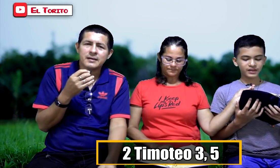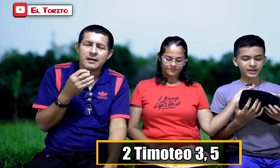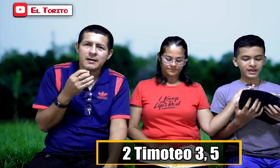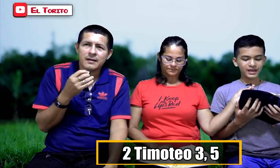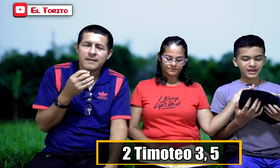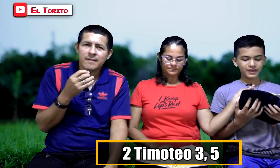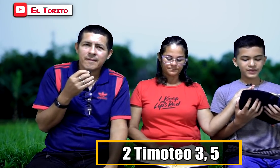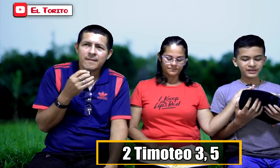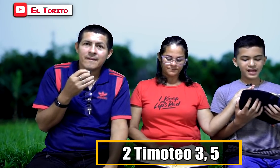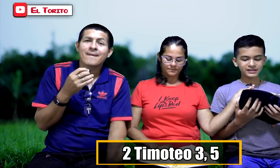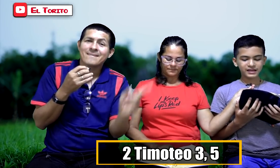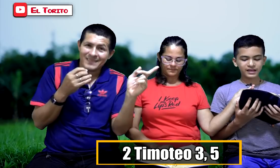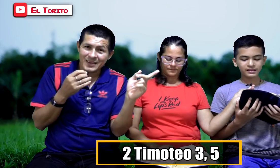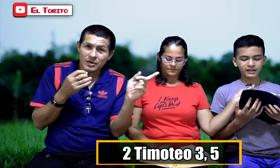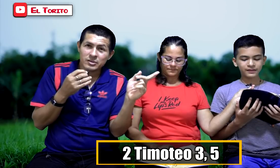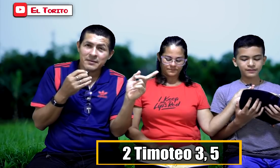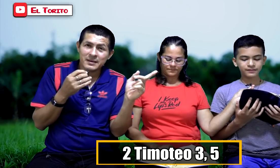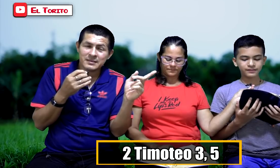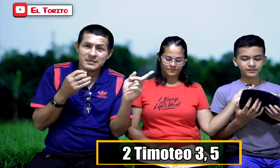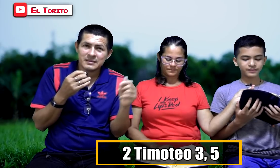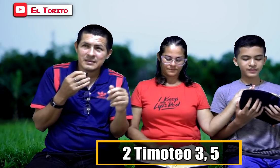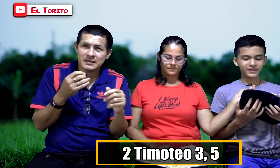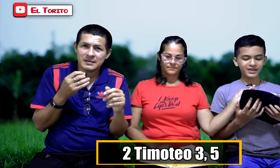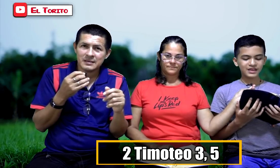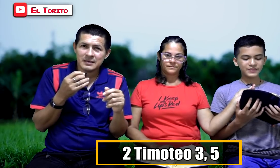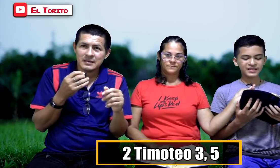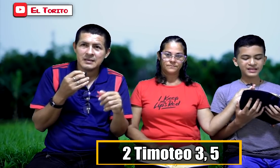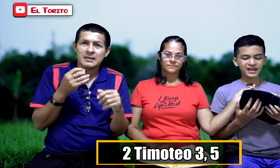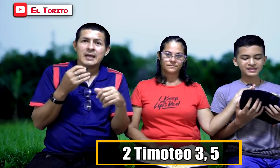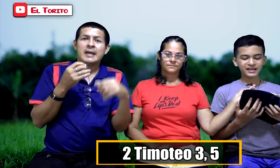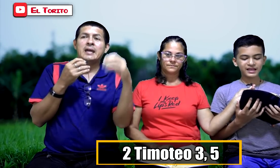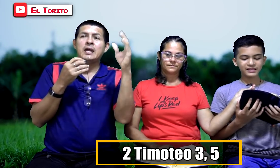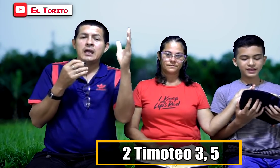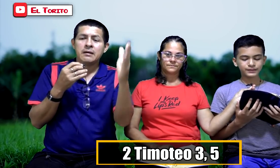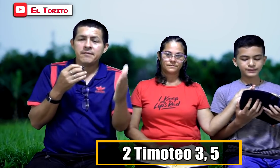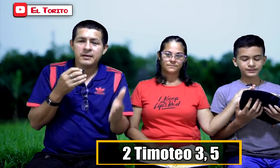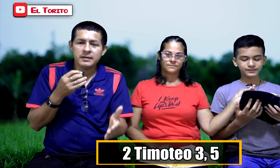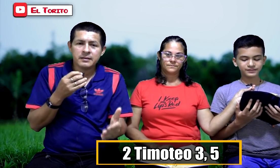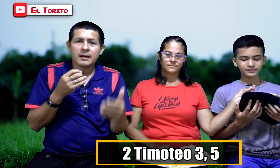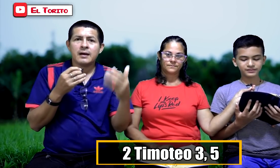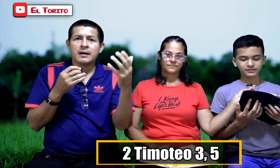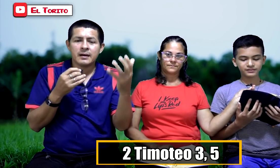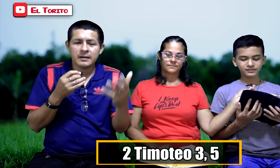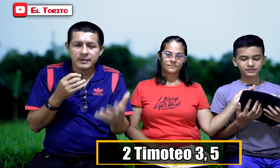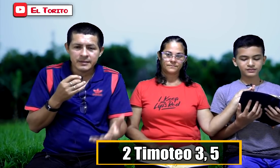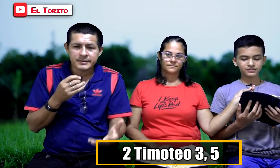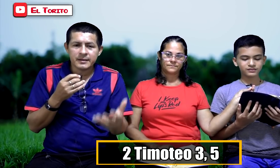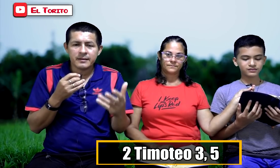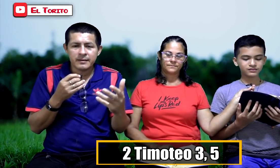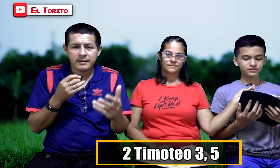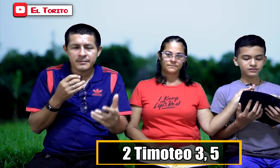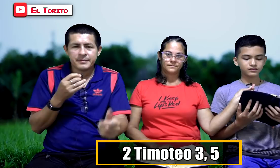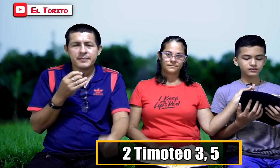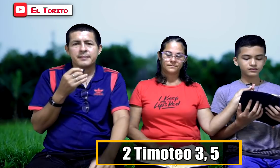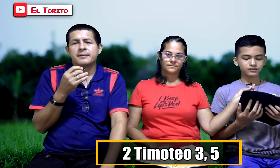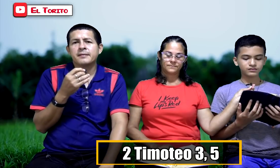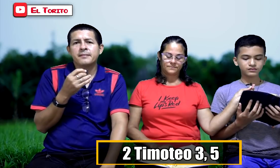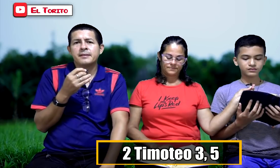Siga. Evita a esa gente. Otra vez. Evita a esa gente. Evita a esa gente que va